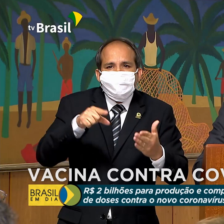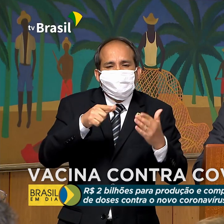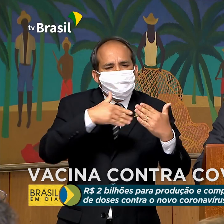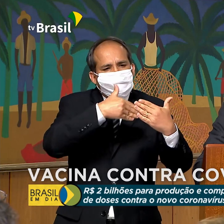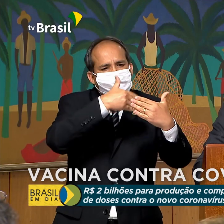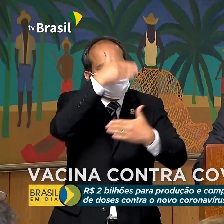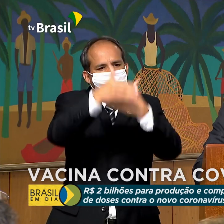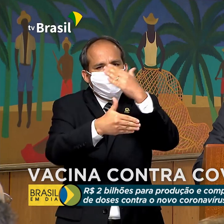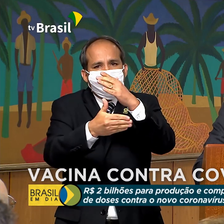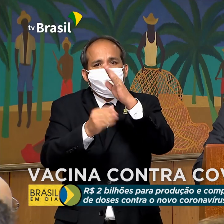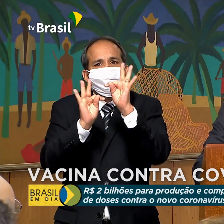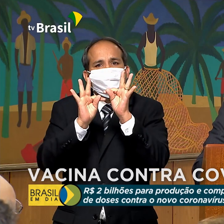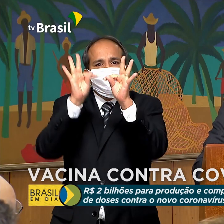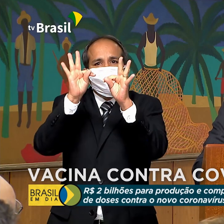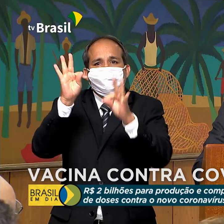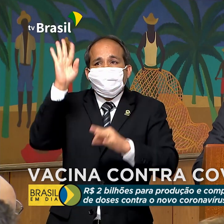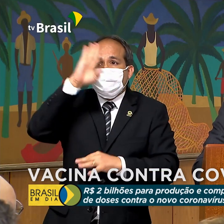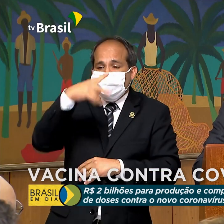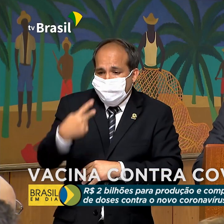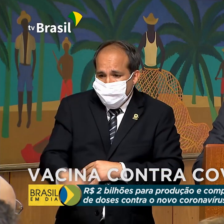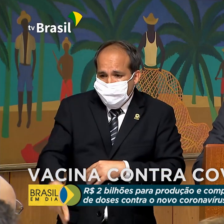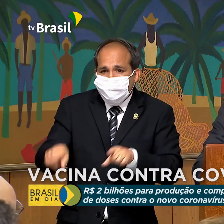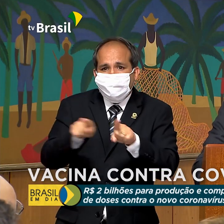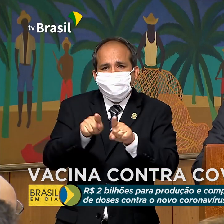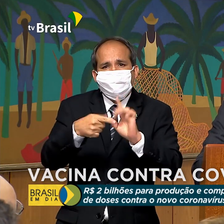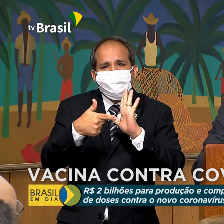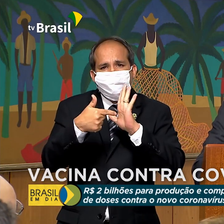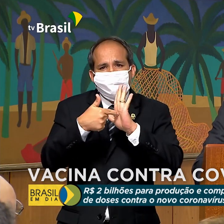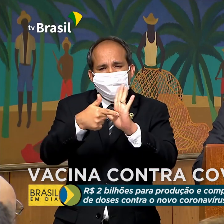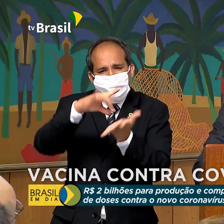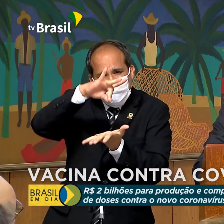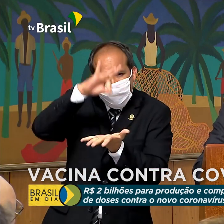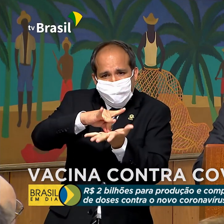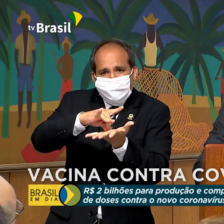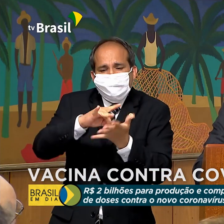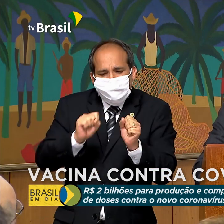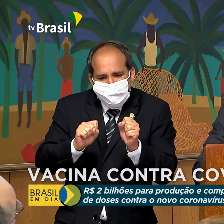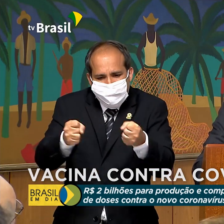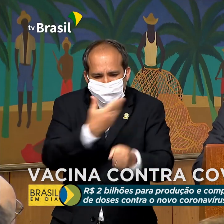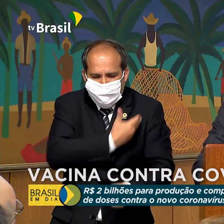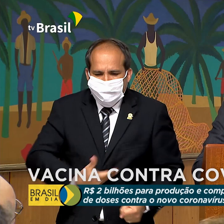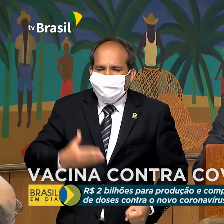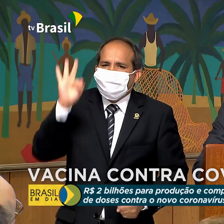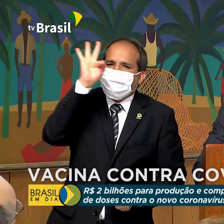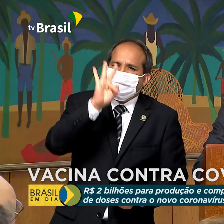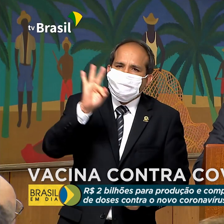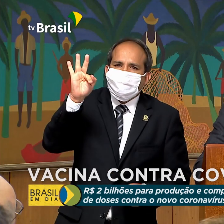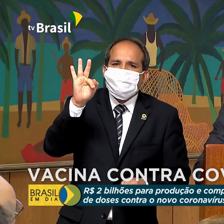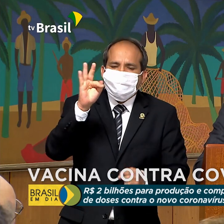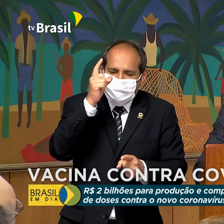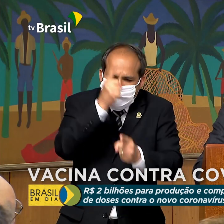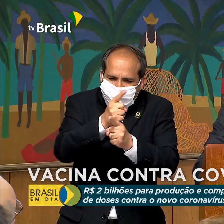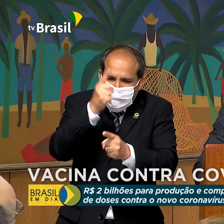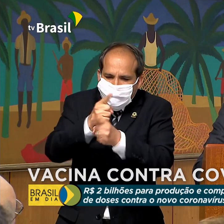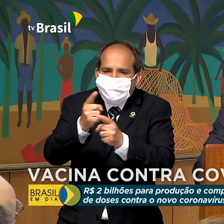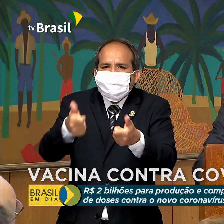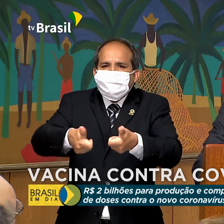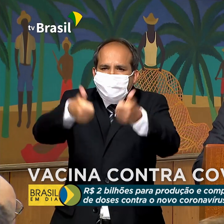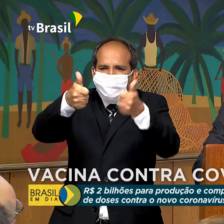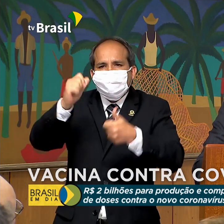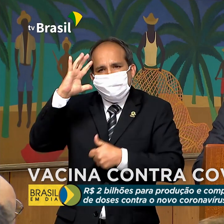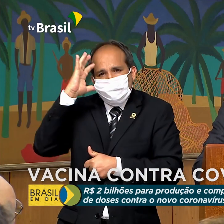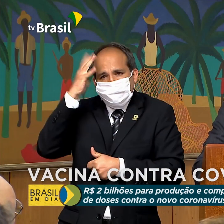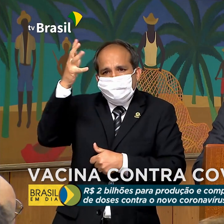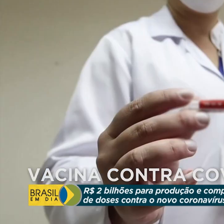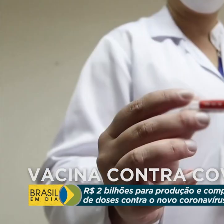nacional e uma concreta amostra do esforço do governo federal de encontrar as melhores soluções para a proteção da